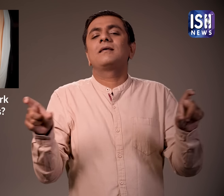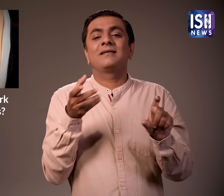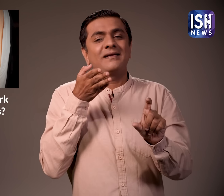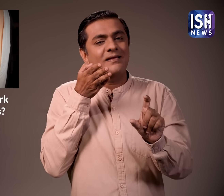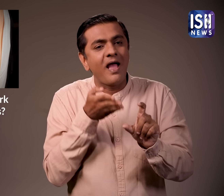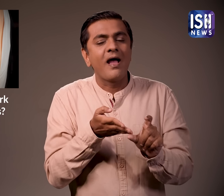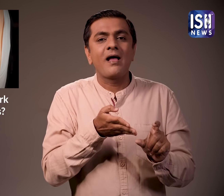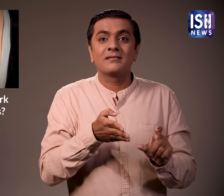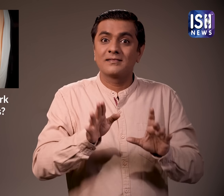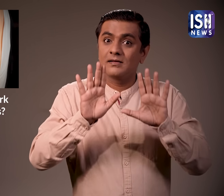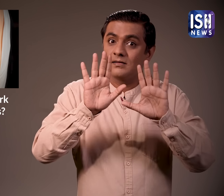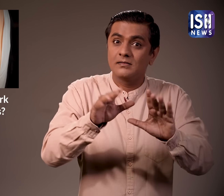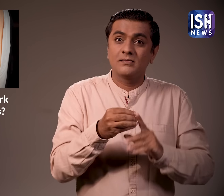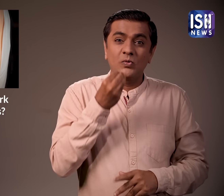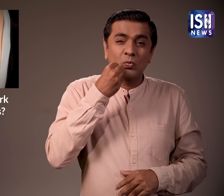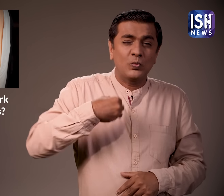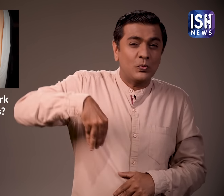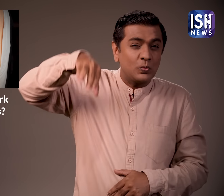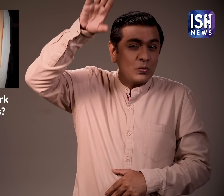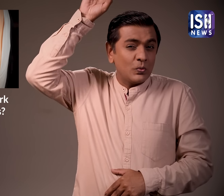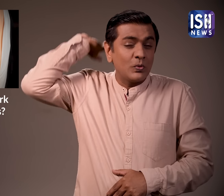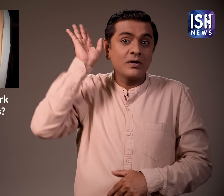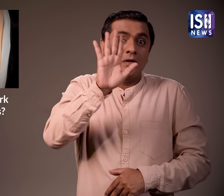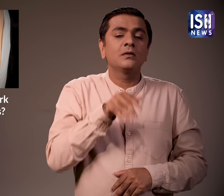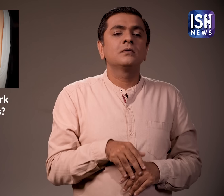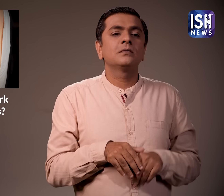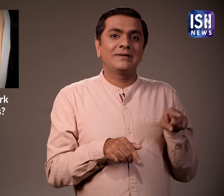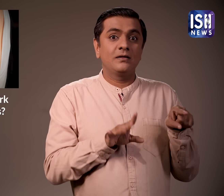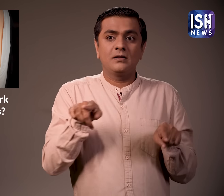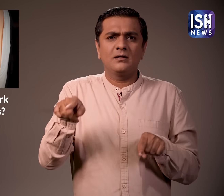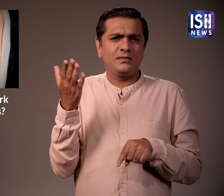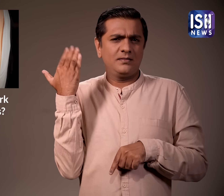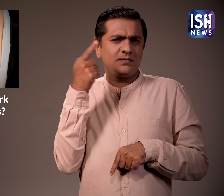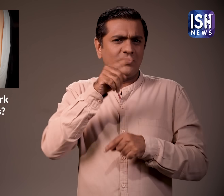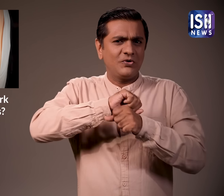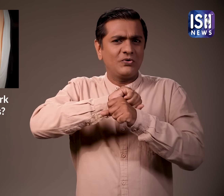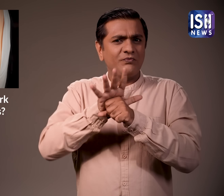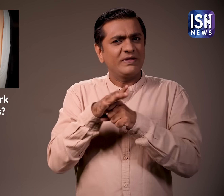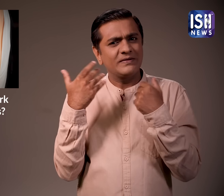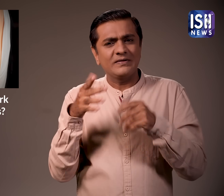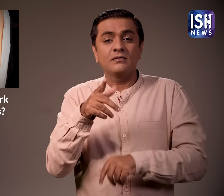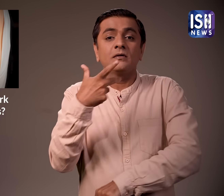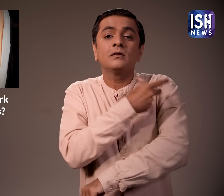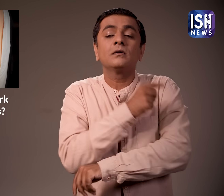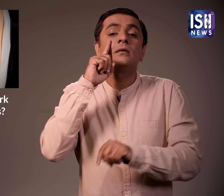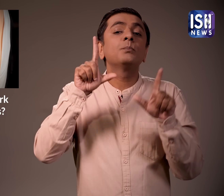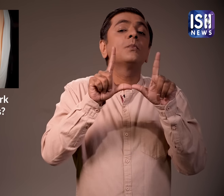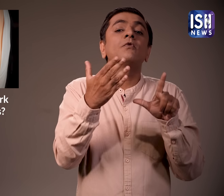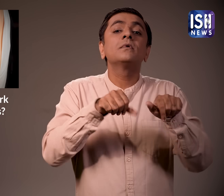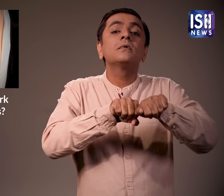जीवन भर बना रहता था पुराने दिनों में ऐसा होता था आज कल जब भी आप कहीं जाते हैं तो आपको